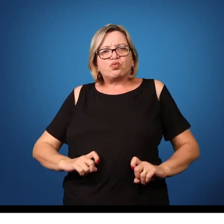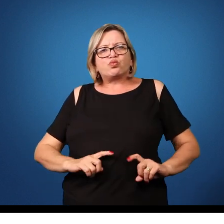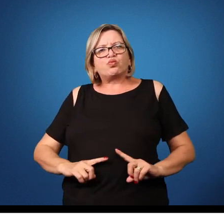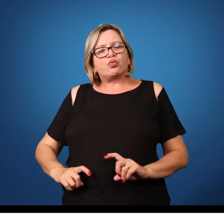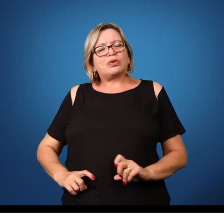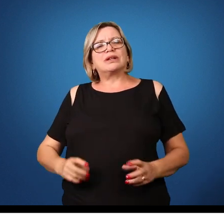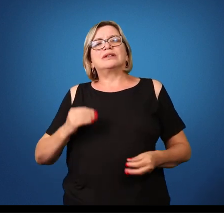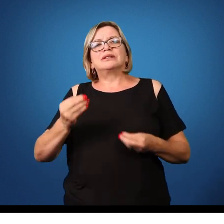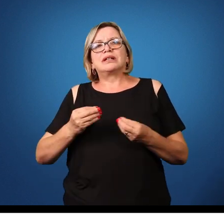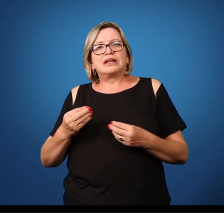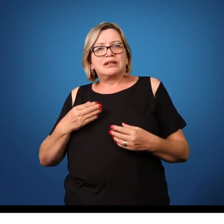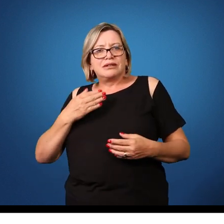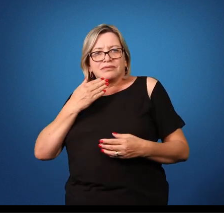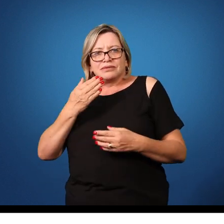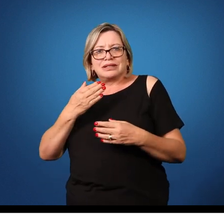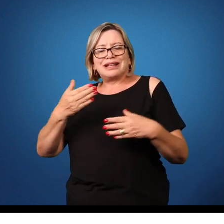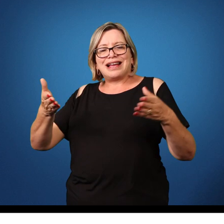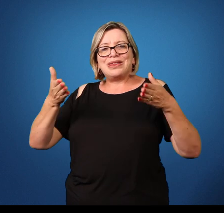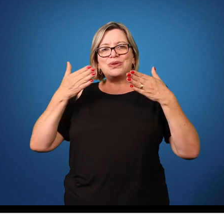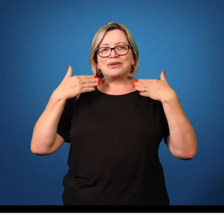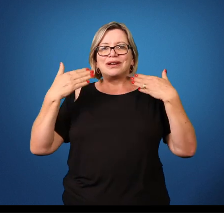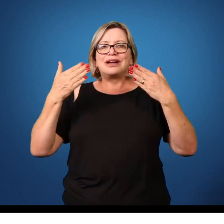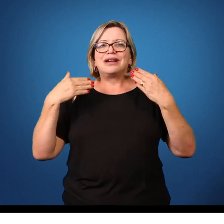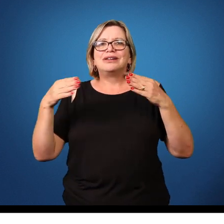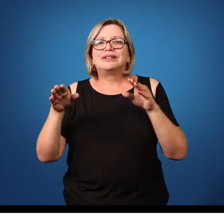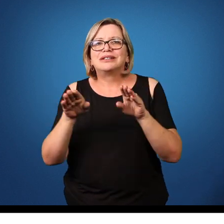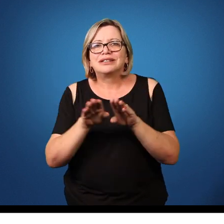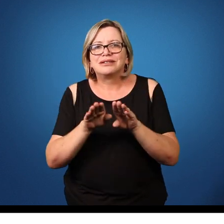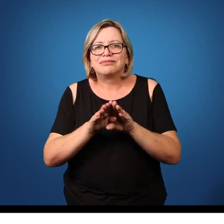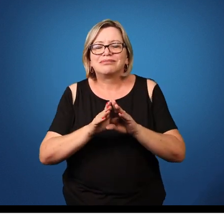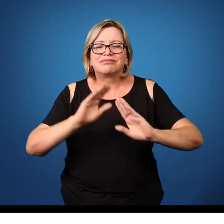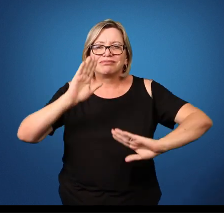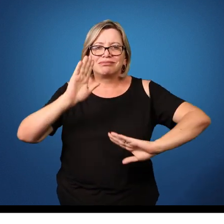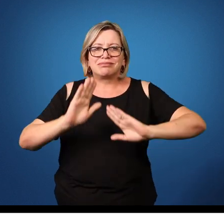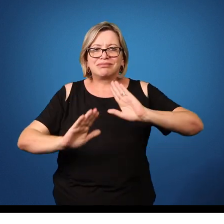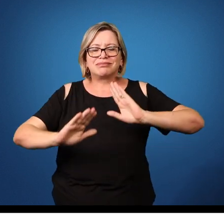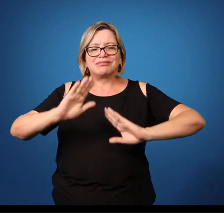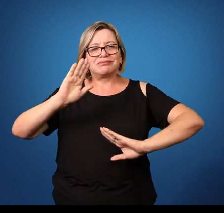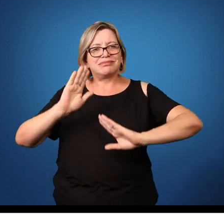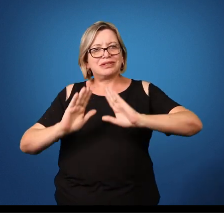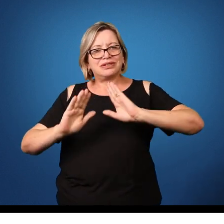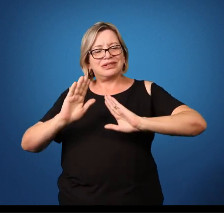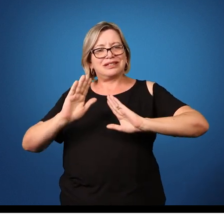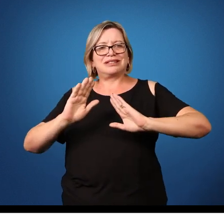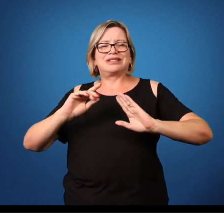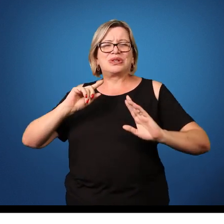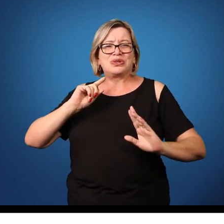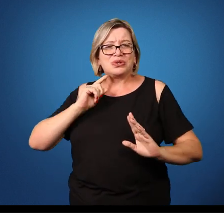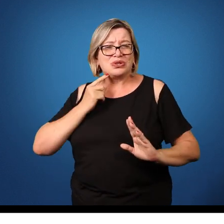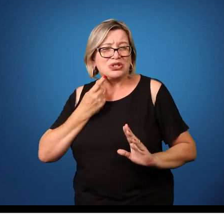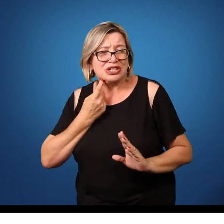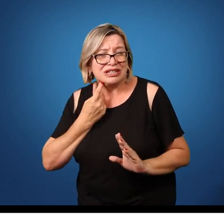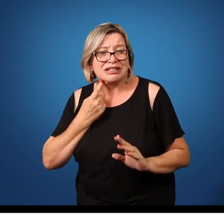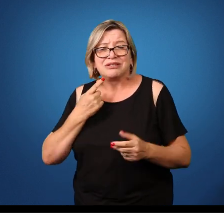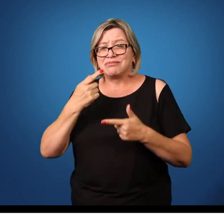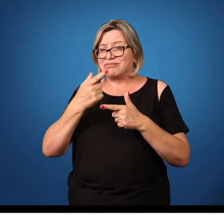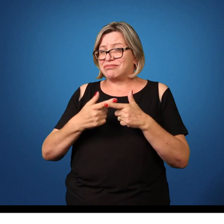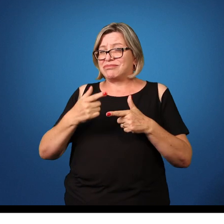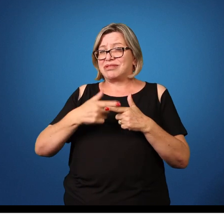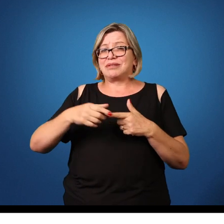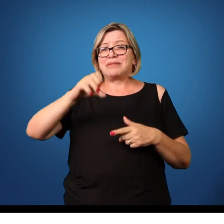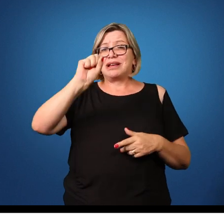favorecido por um clima quente e condições inadequadas de saneamento básico, sanitárias.